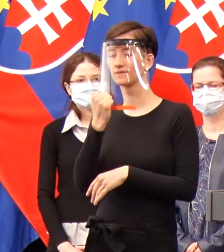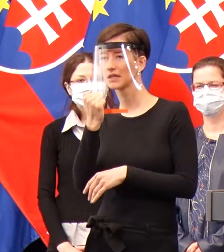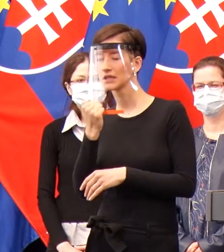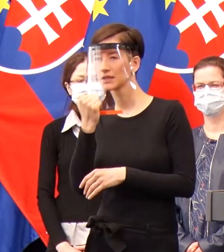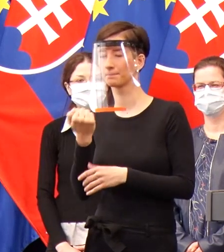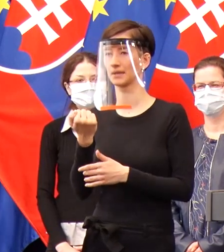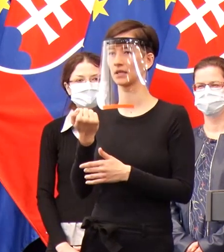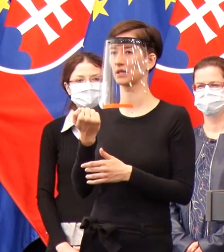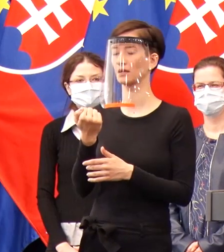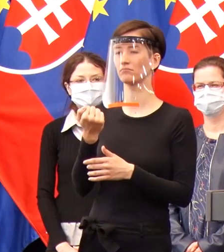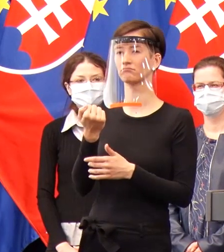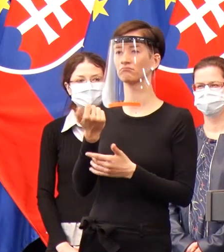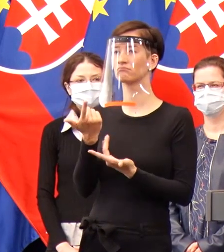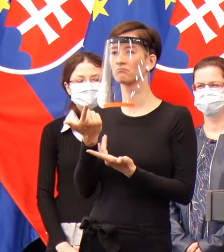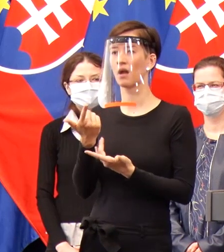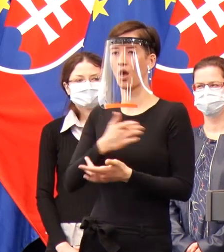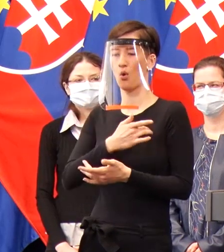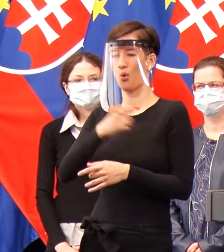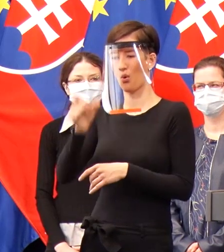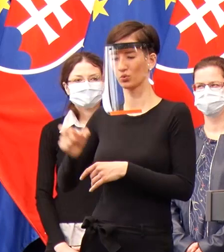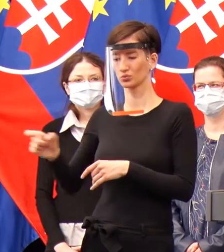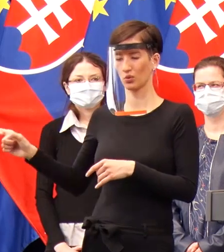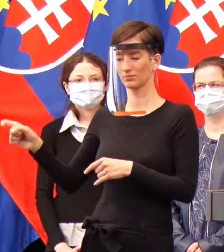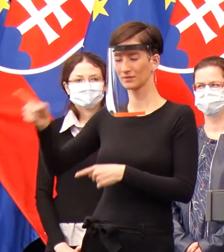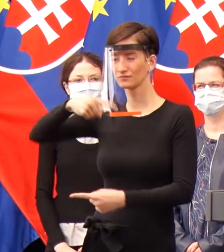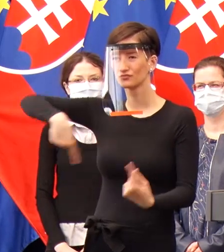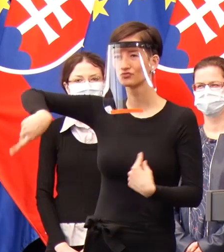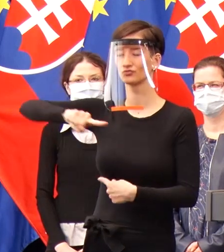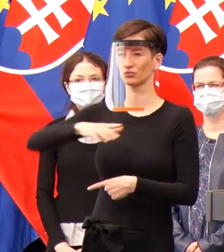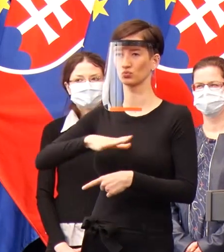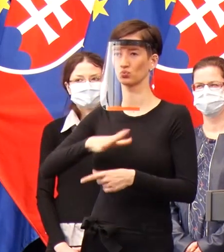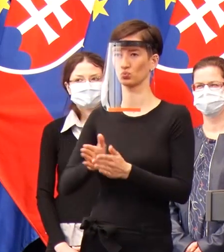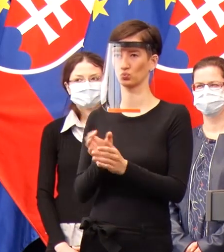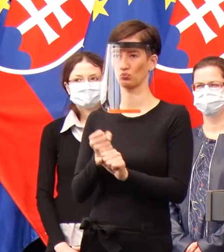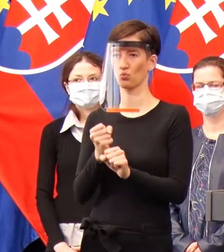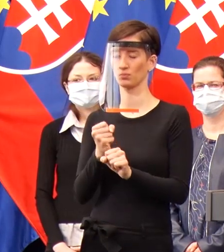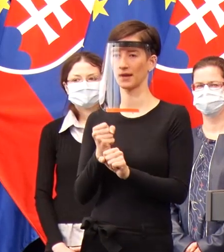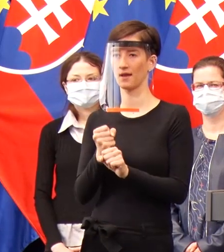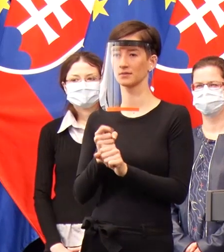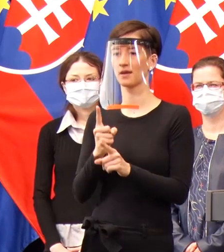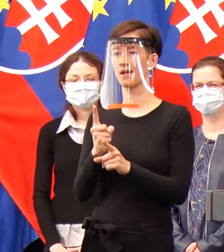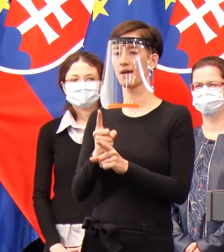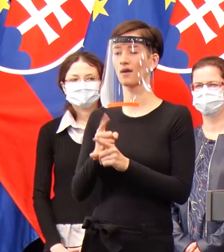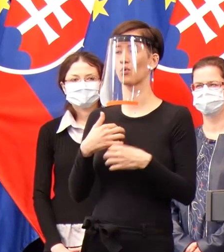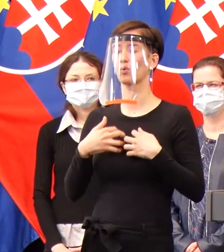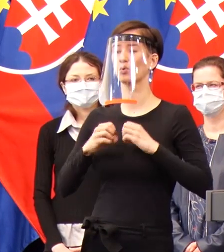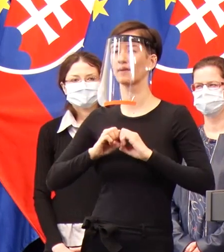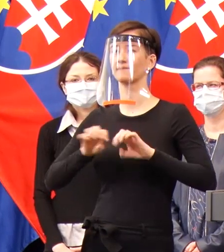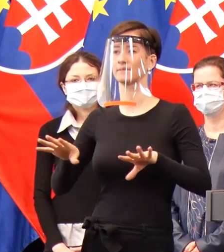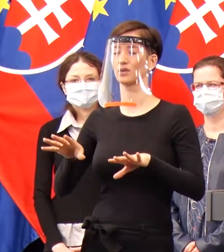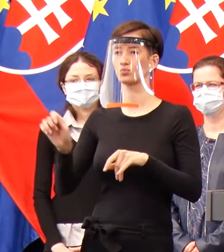individuálit, ktoré sa snažia rôznym spôsobom podporiť tento náš spoločný boj s koronavírusom.